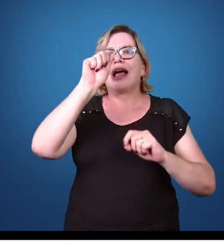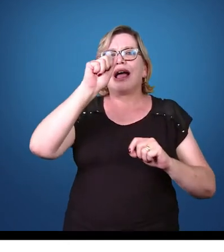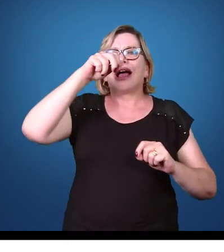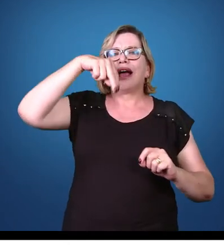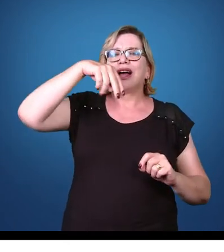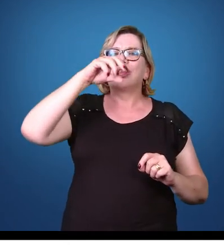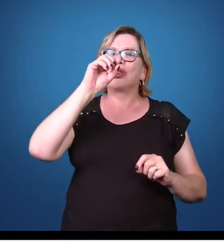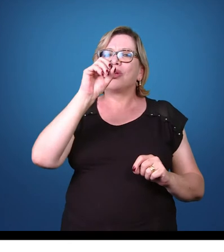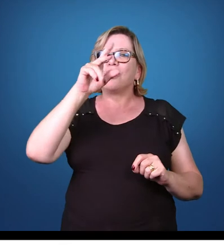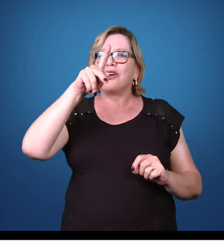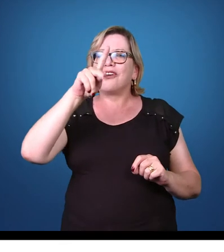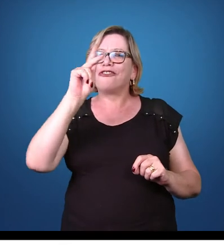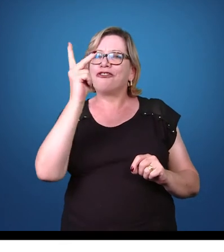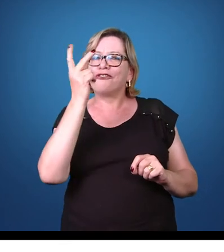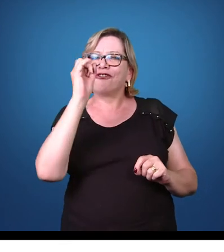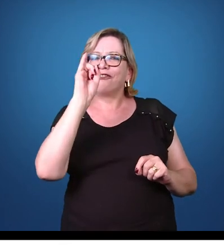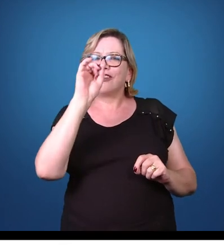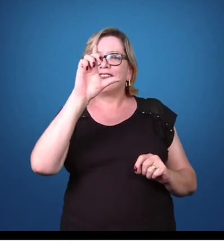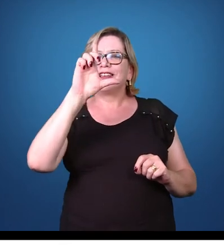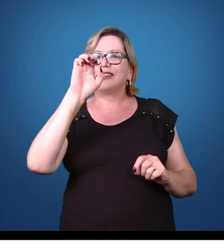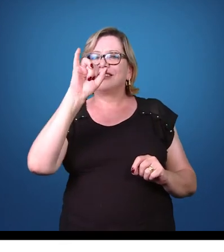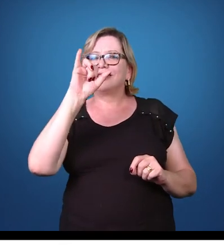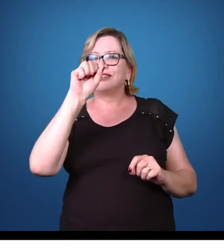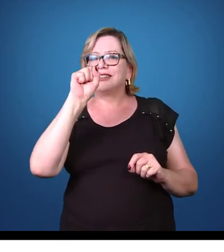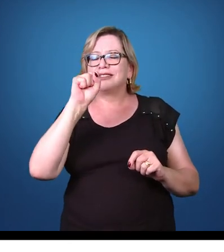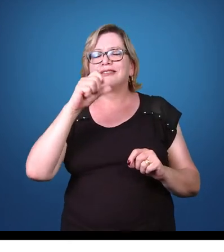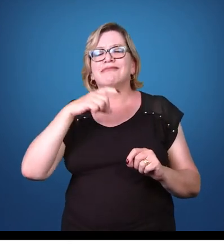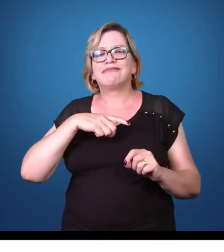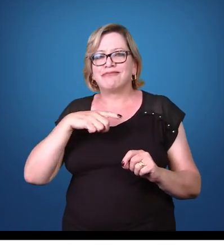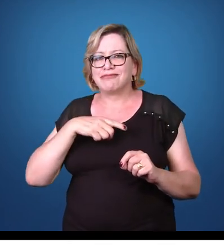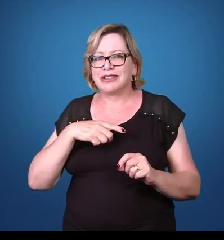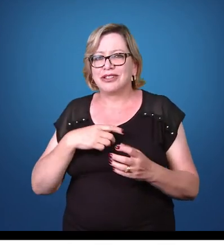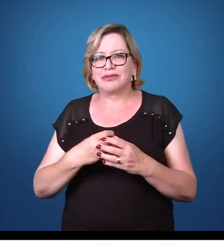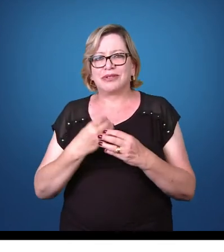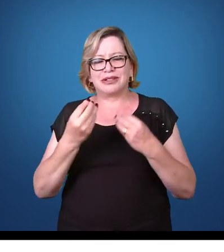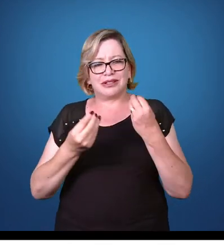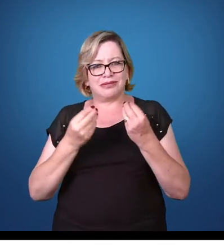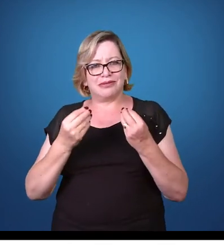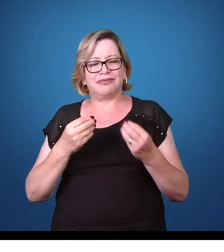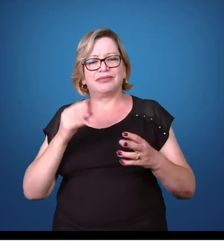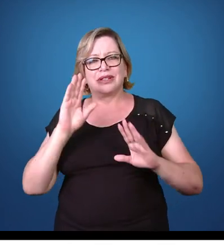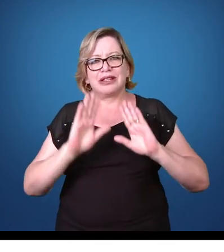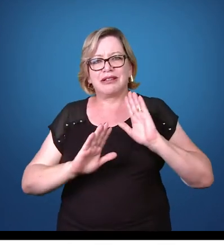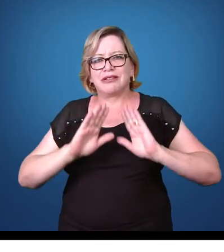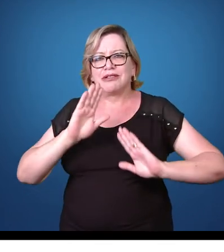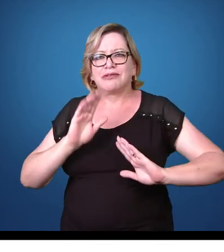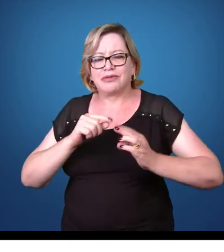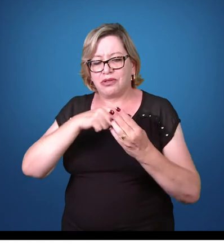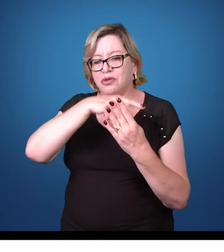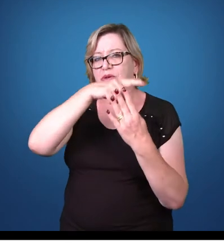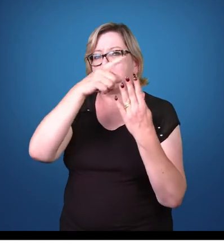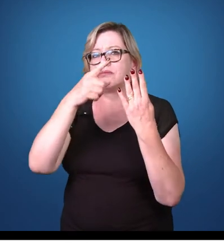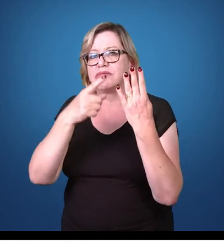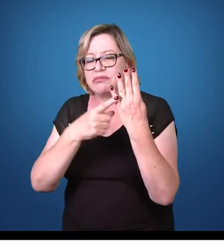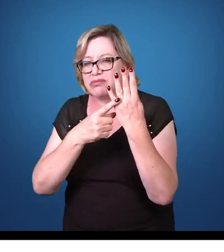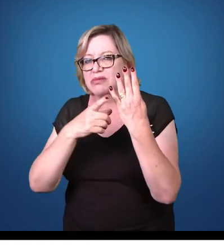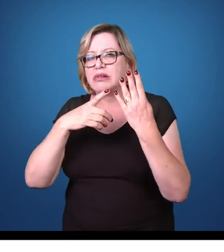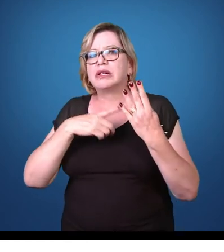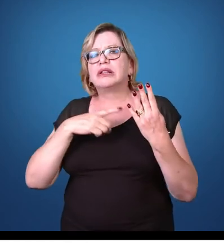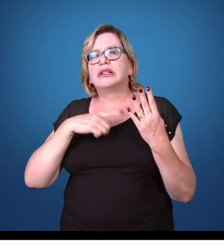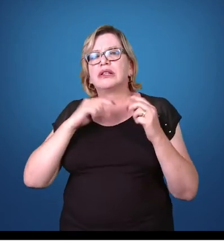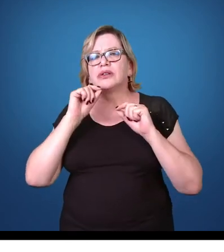definitivo, ele é o vetor dessa doença. O Plasmodium, independente da espécie, ele apresenta